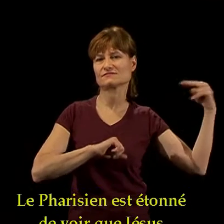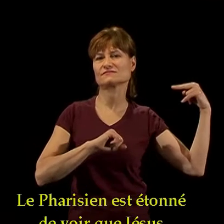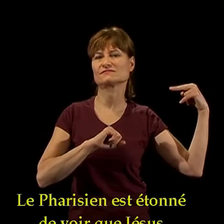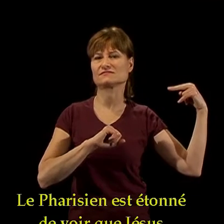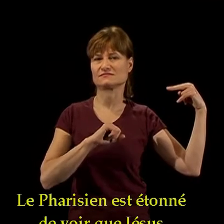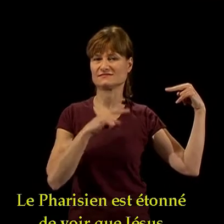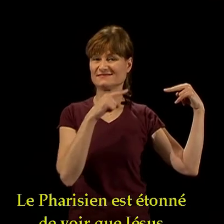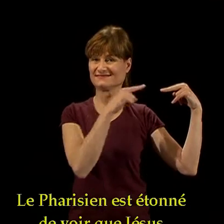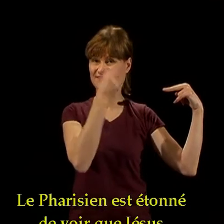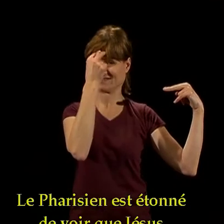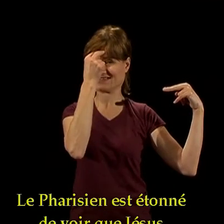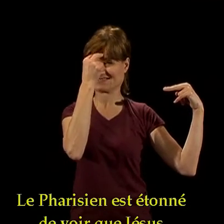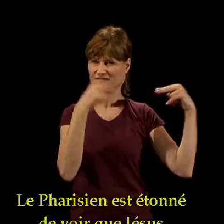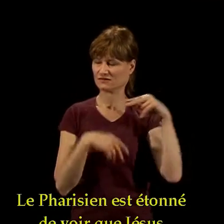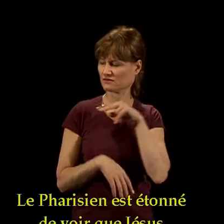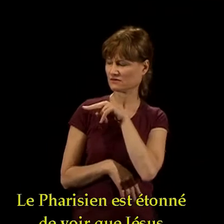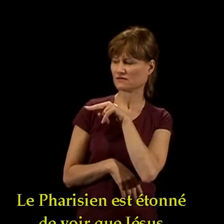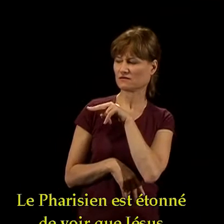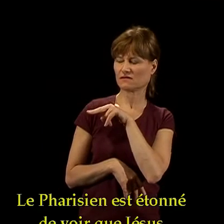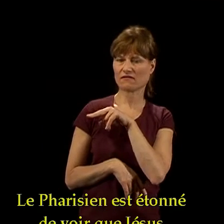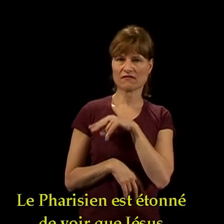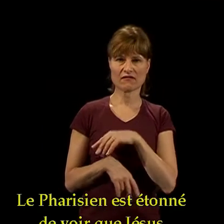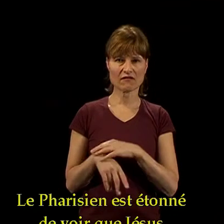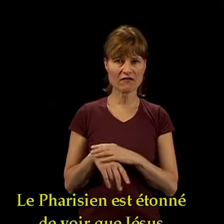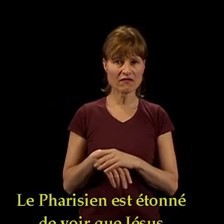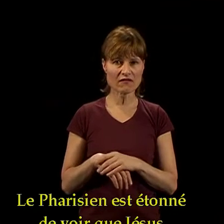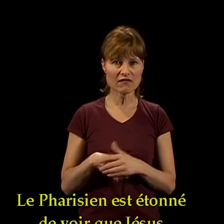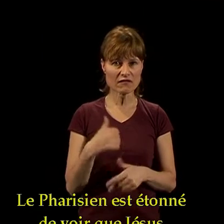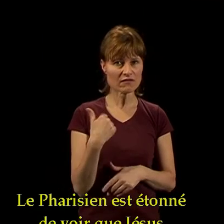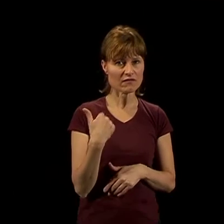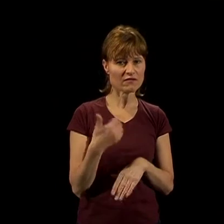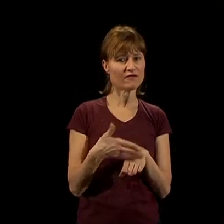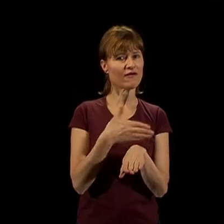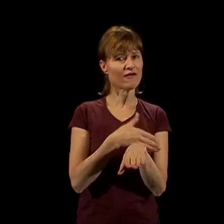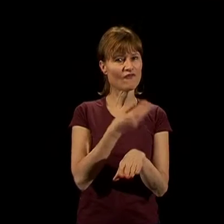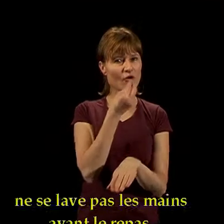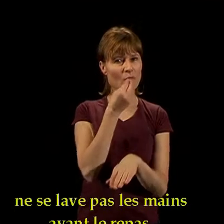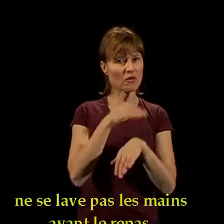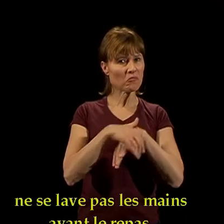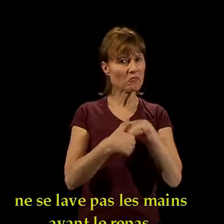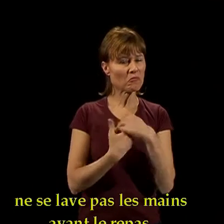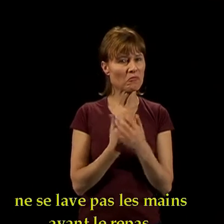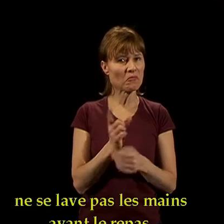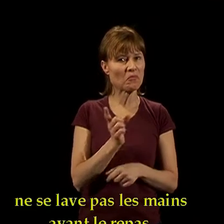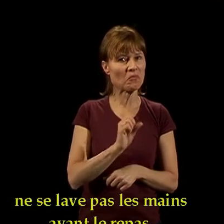Le pharisien est étonné de voir que Jésus ne se lave pas les mains avant le repas.